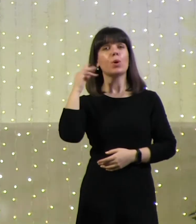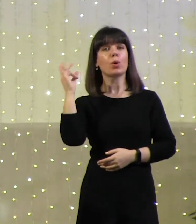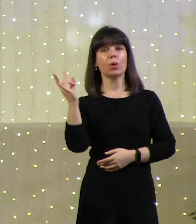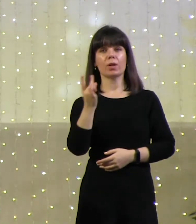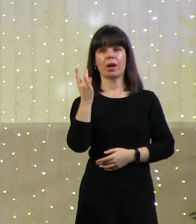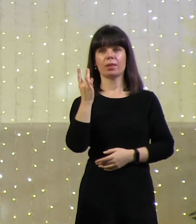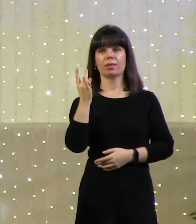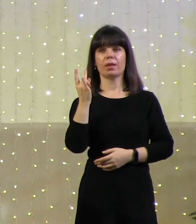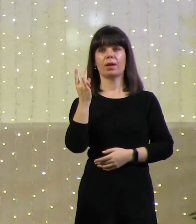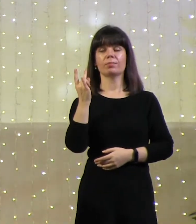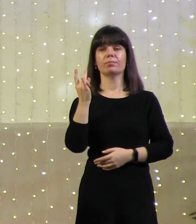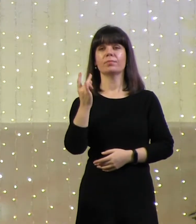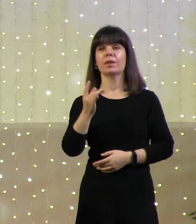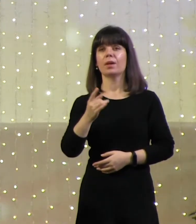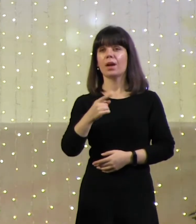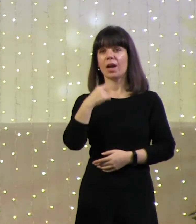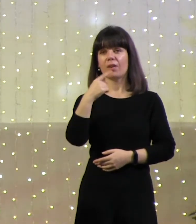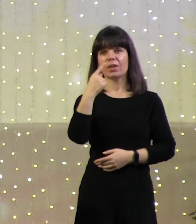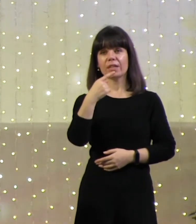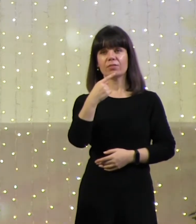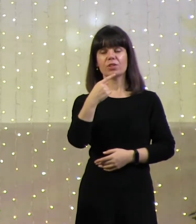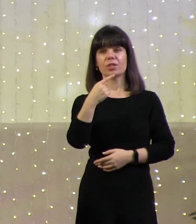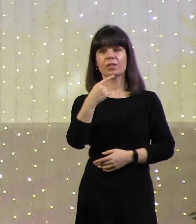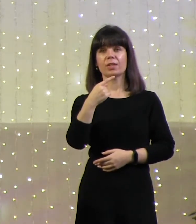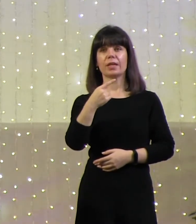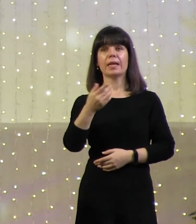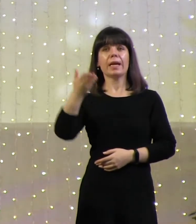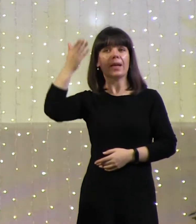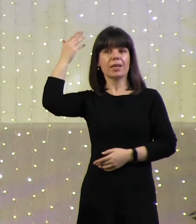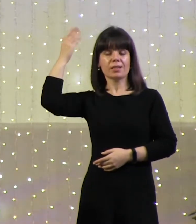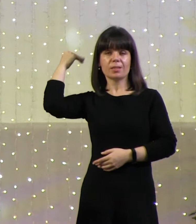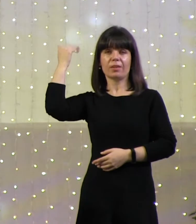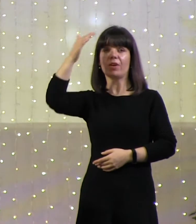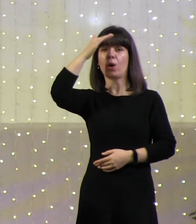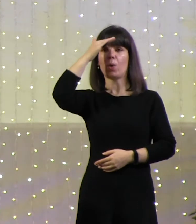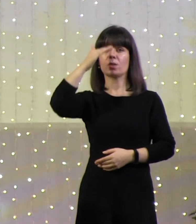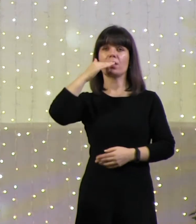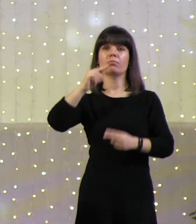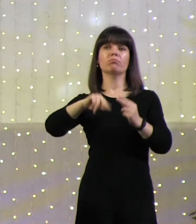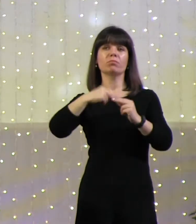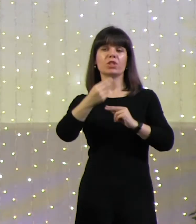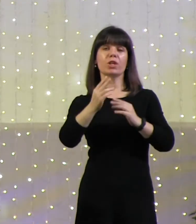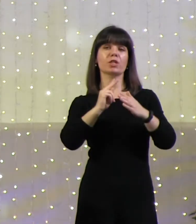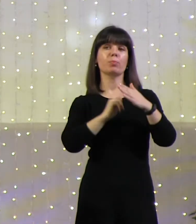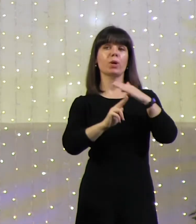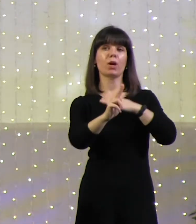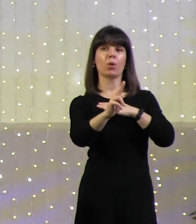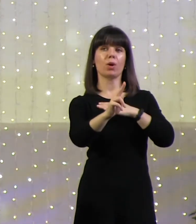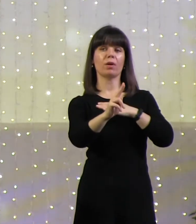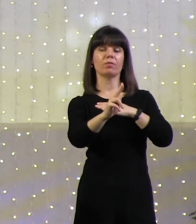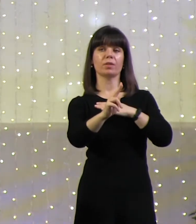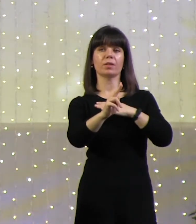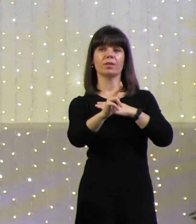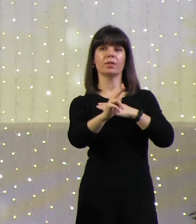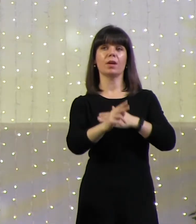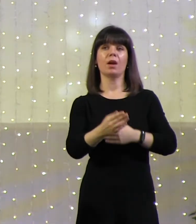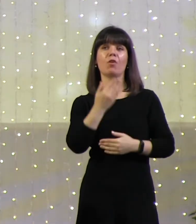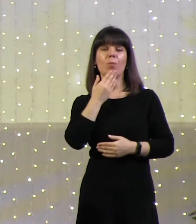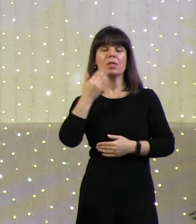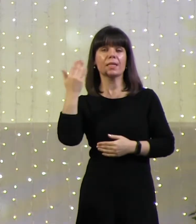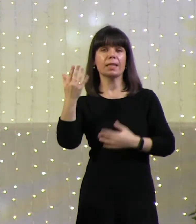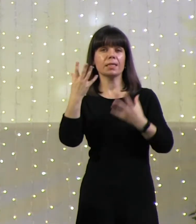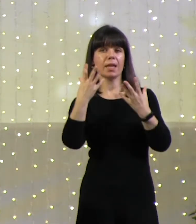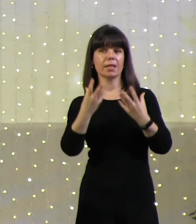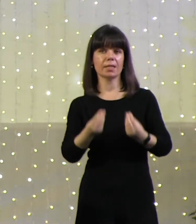и многообразно говоривший издревле Отцам в пророках, в последние дни,